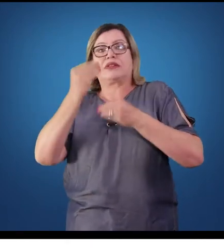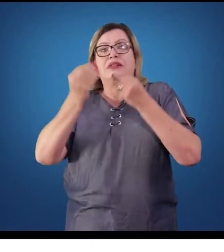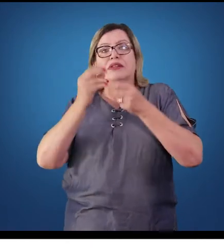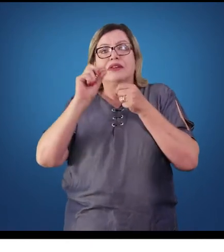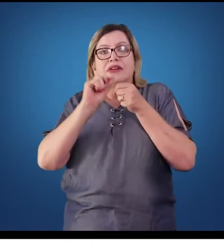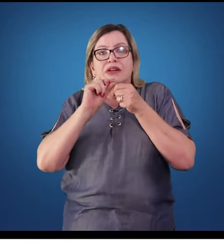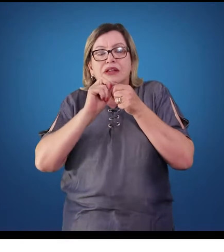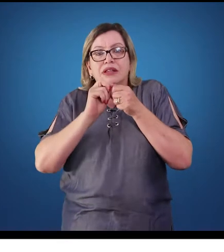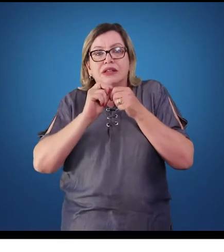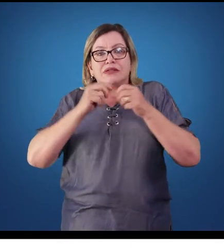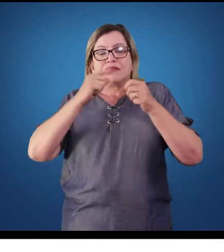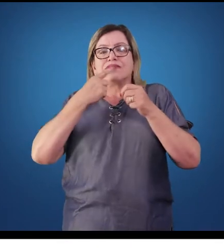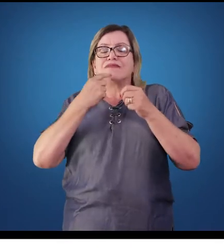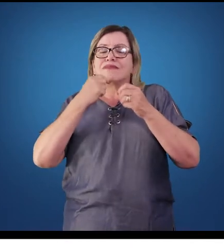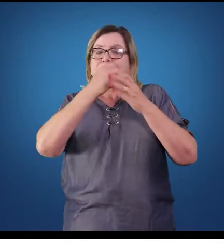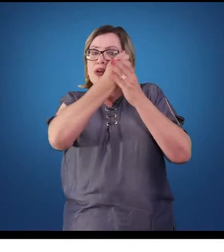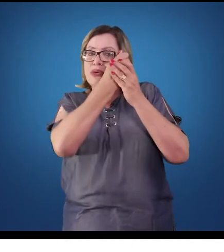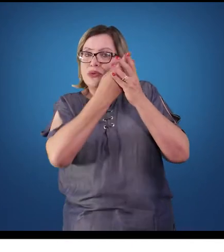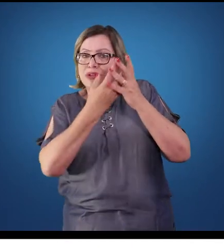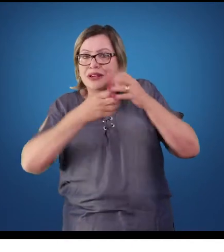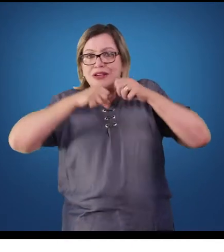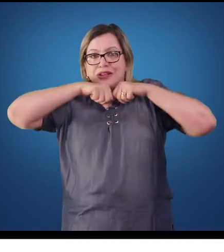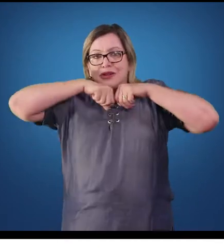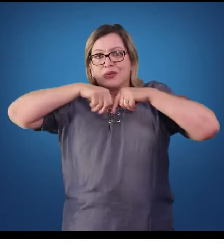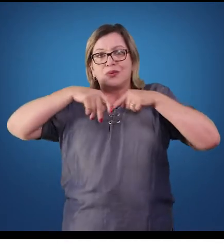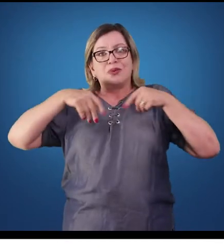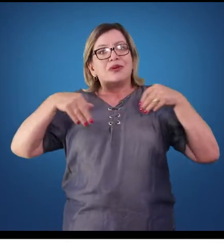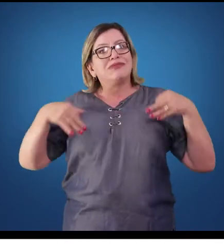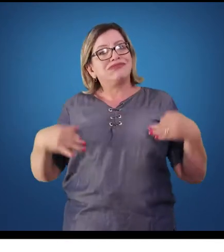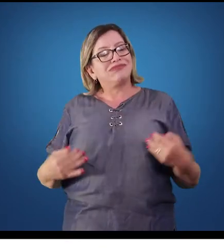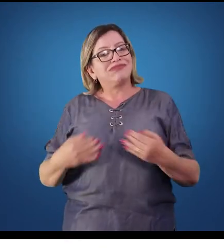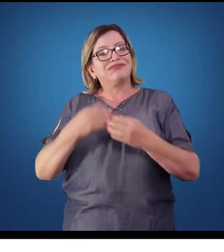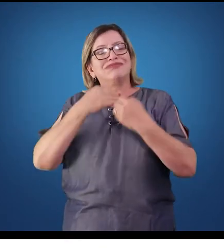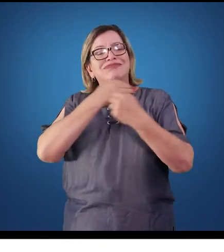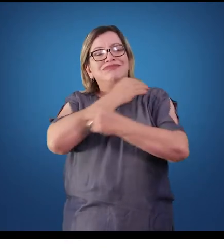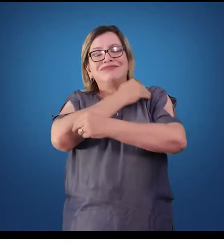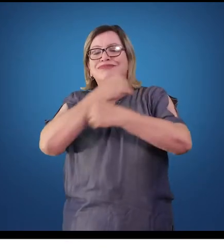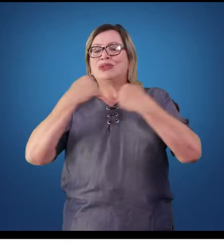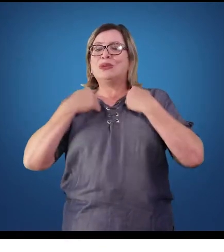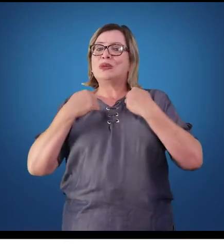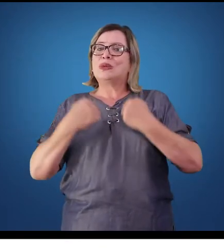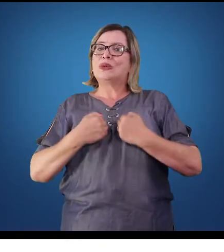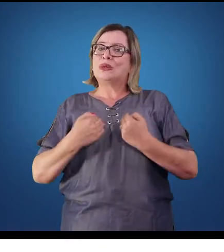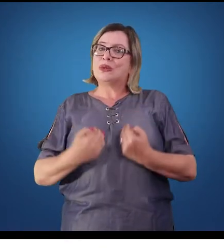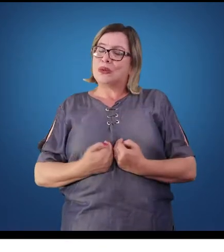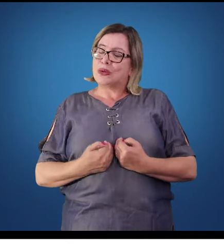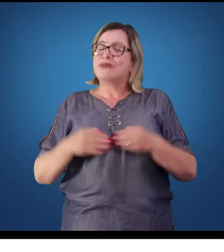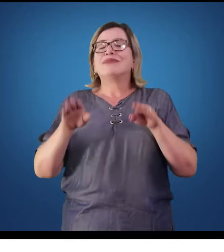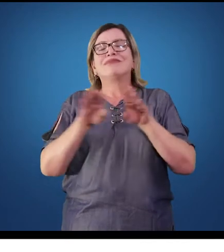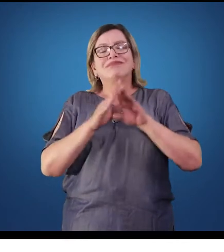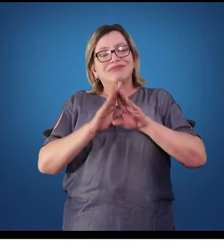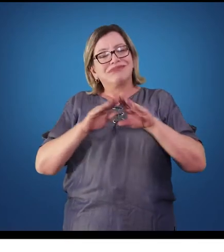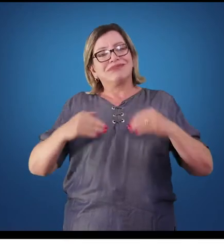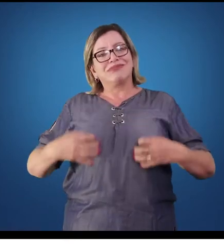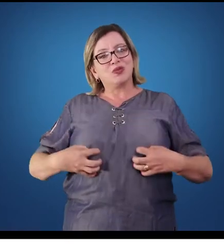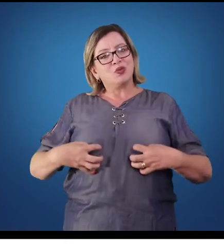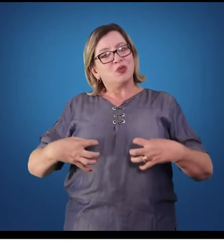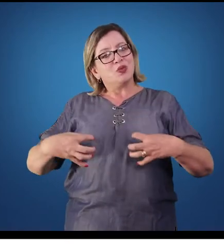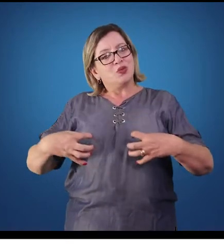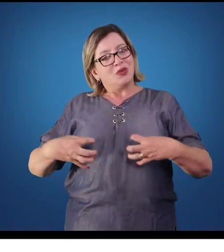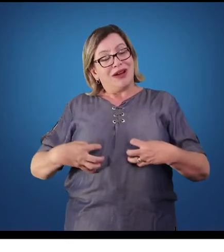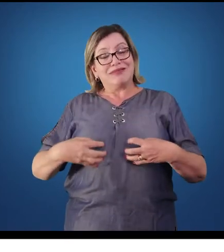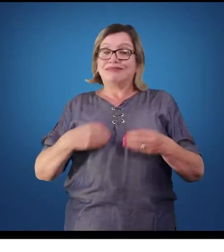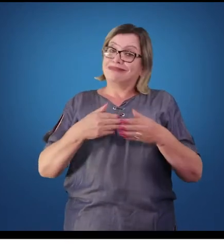com que o sangue seja expelido dos ventrículos e indo para a circulação, tanto pulmonar, pelo lado direito,